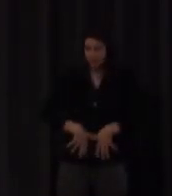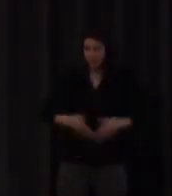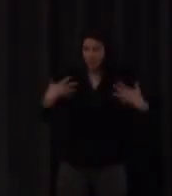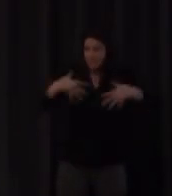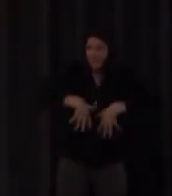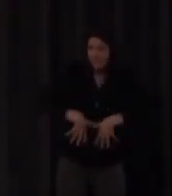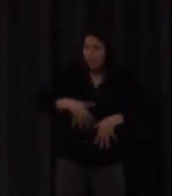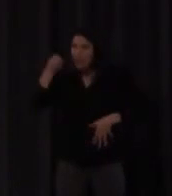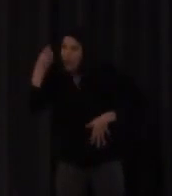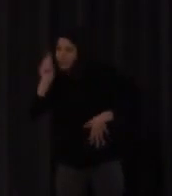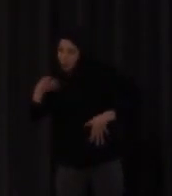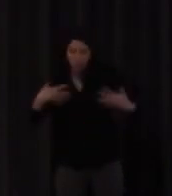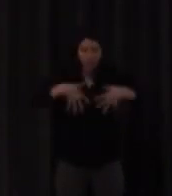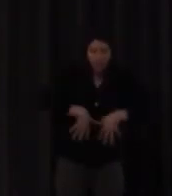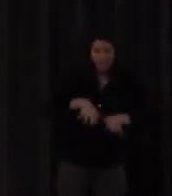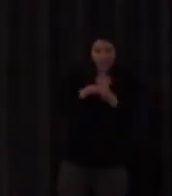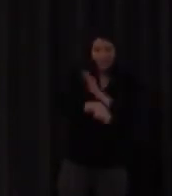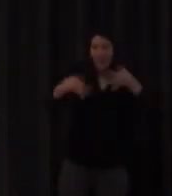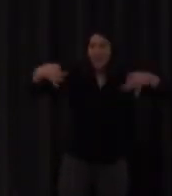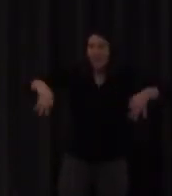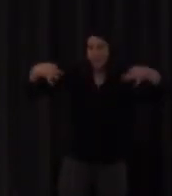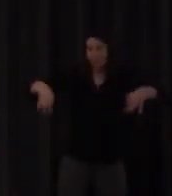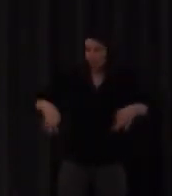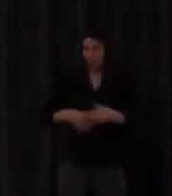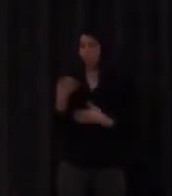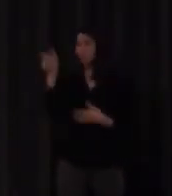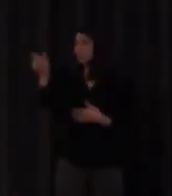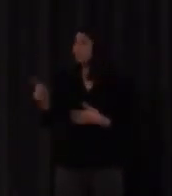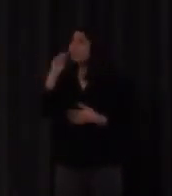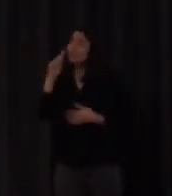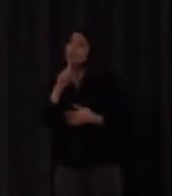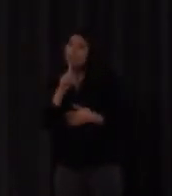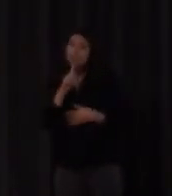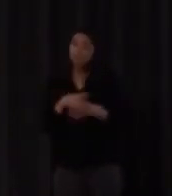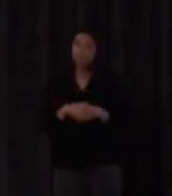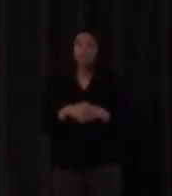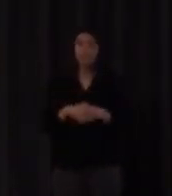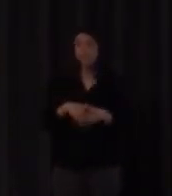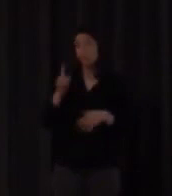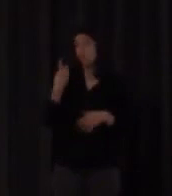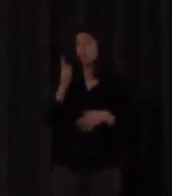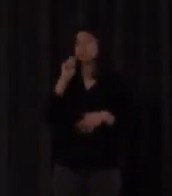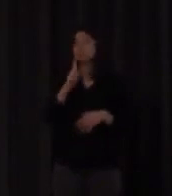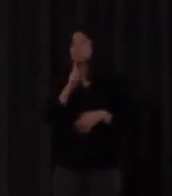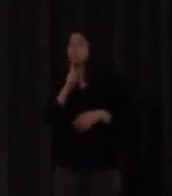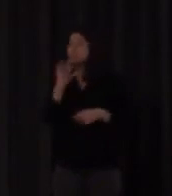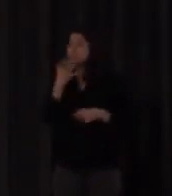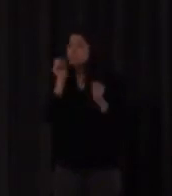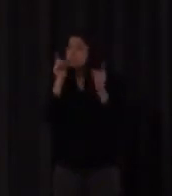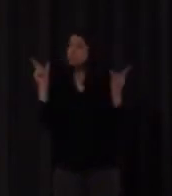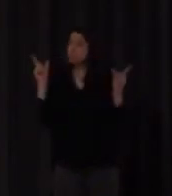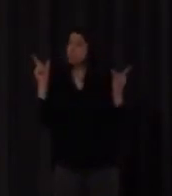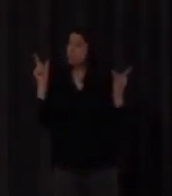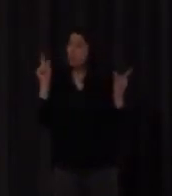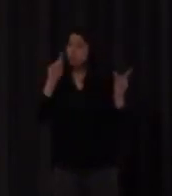hablaba antes de manera natural es decir un sordo a no ser que dejase de ser sordo no puede